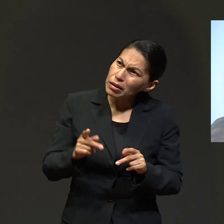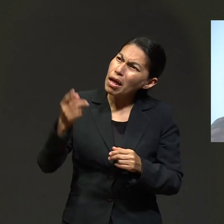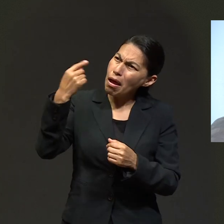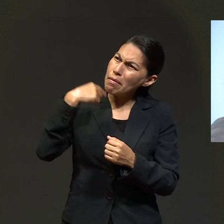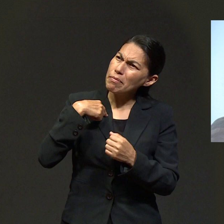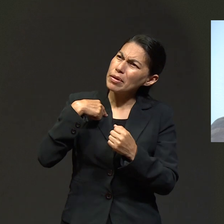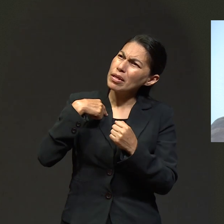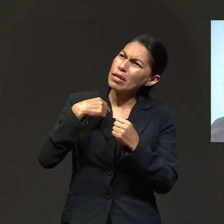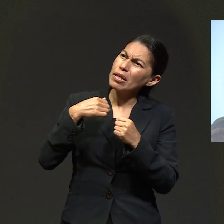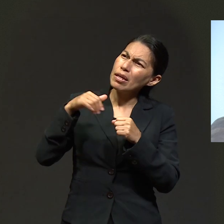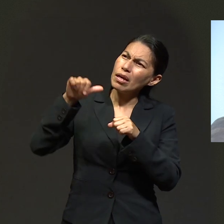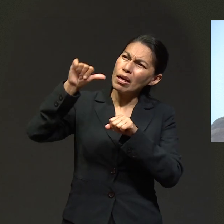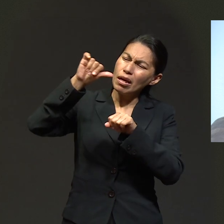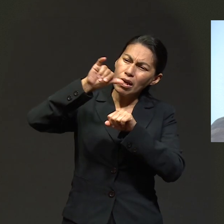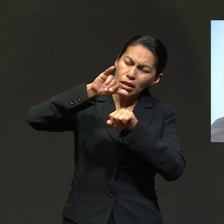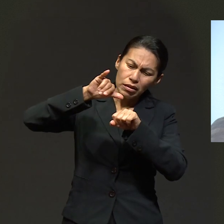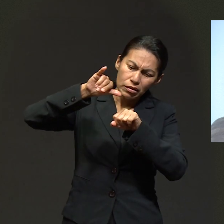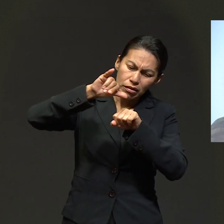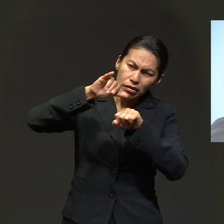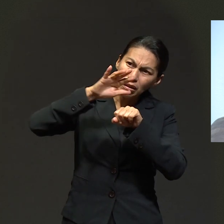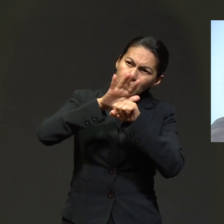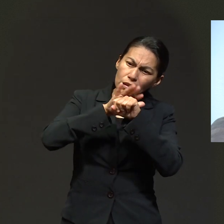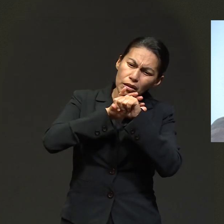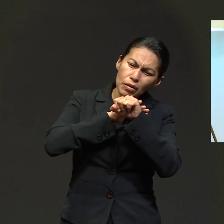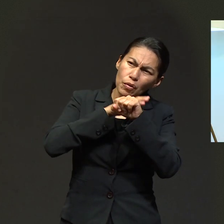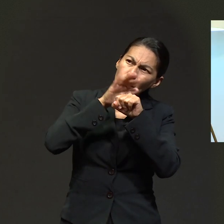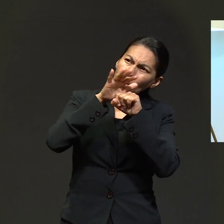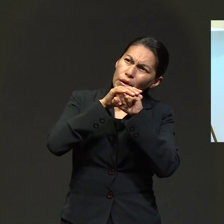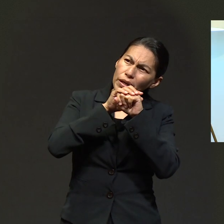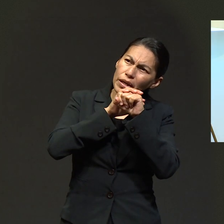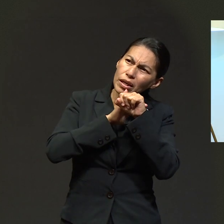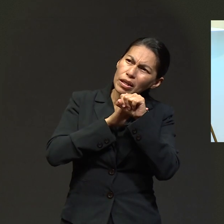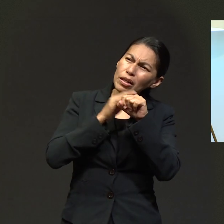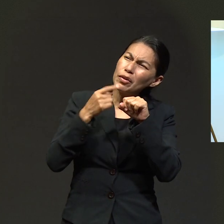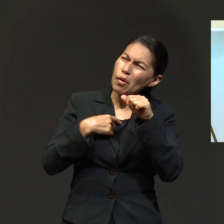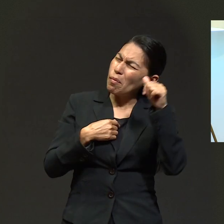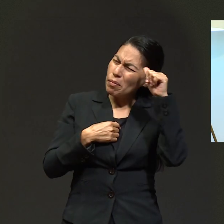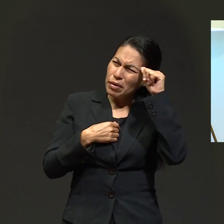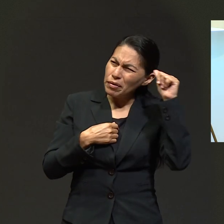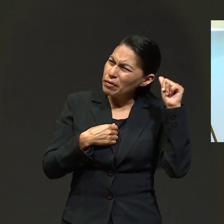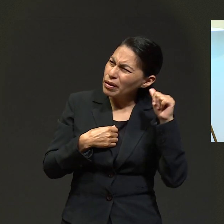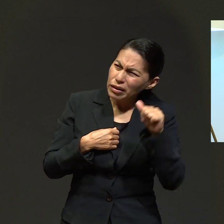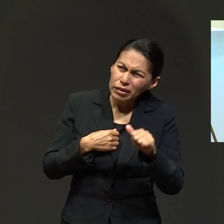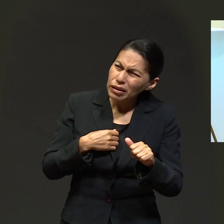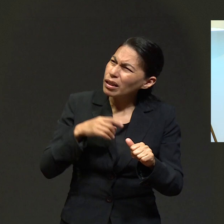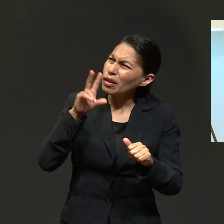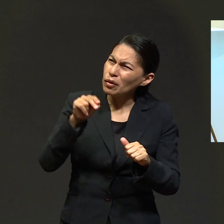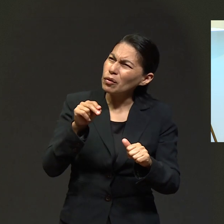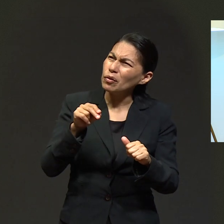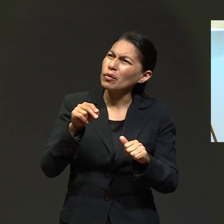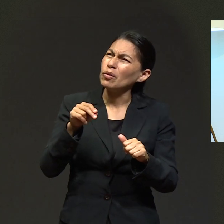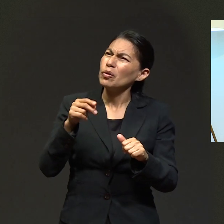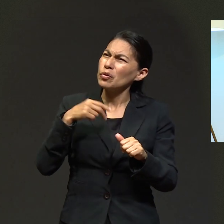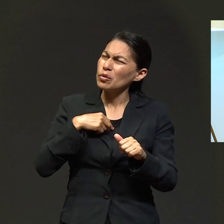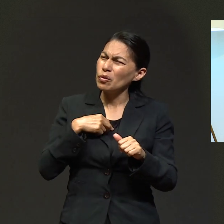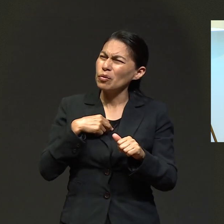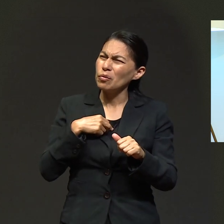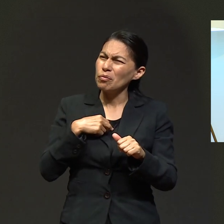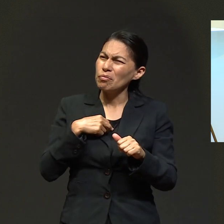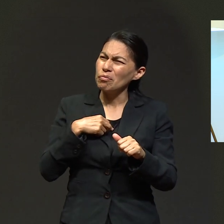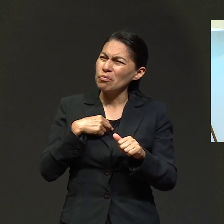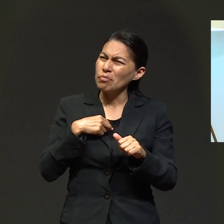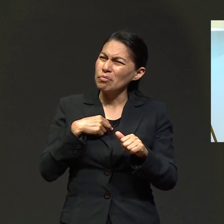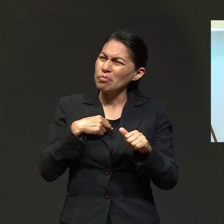que me tienen que ungir, porque soy tu hija, yo le decía a Dios, porque soy tu hija. Y no soy perfecta, soy una pecadora,